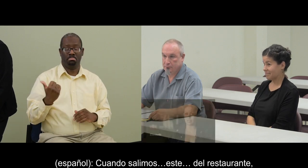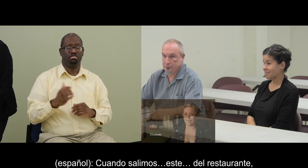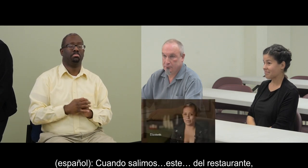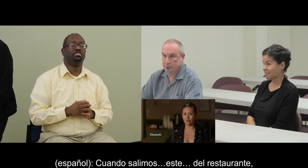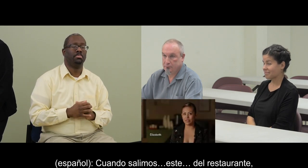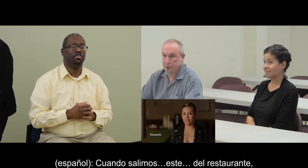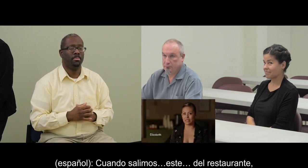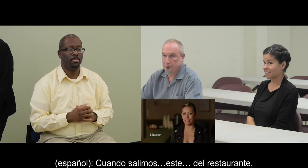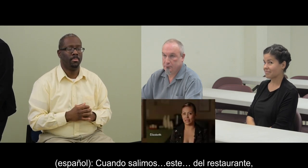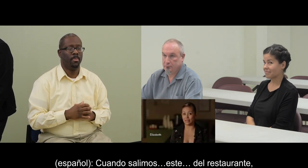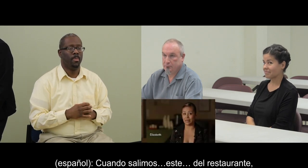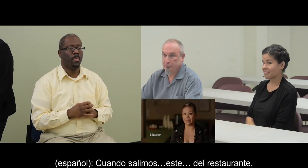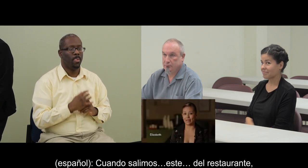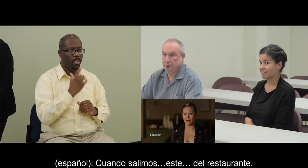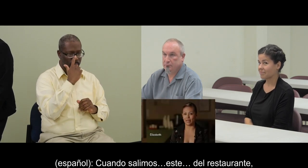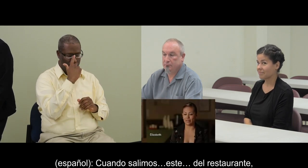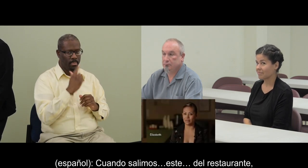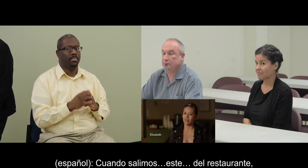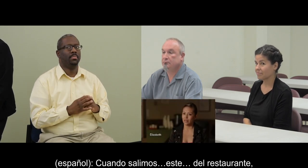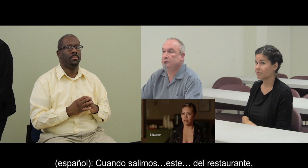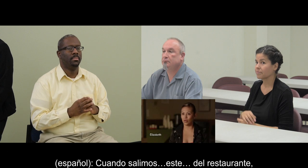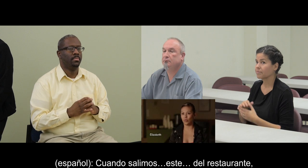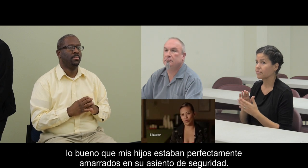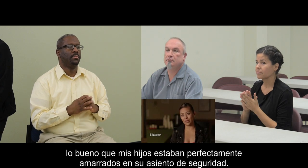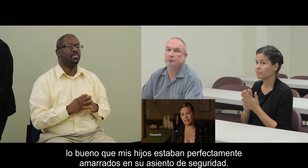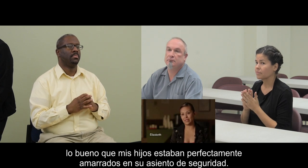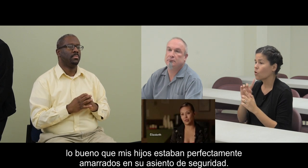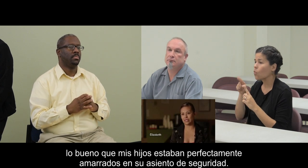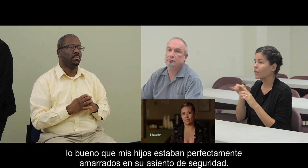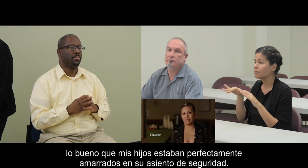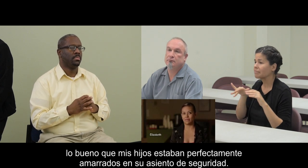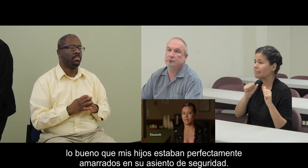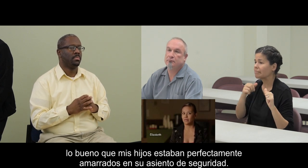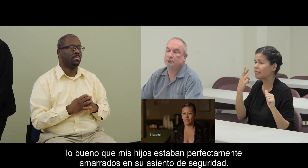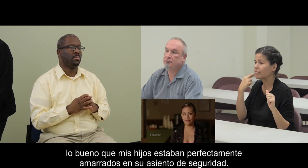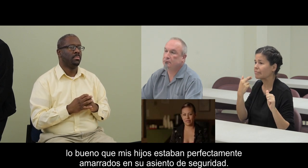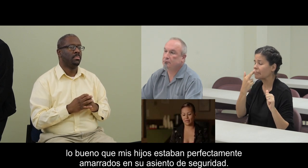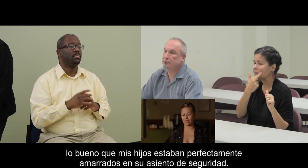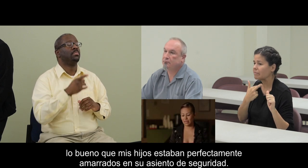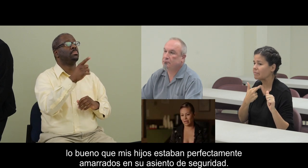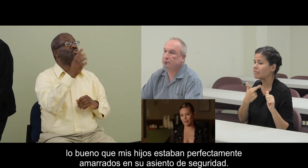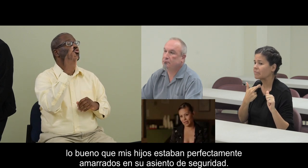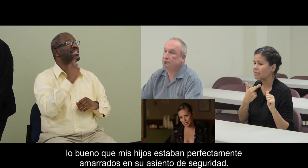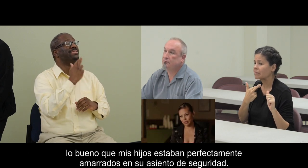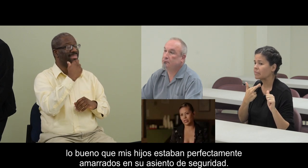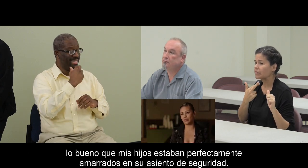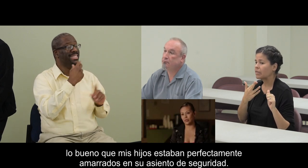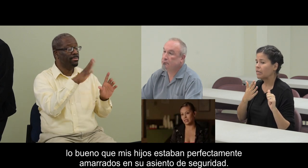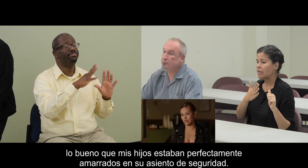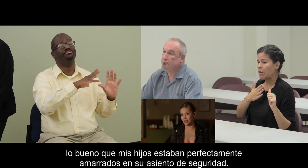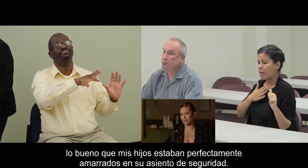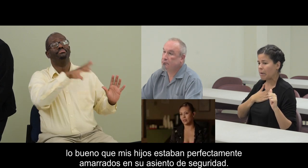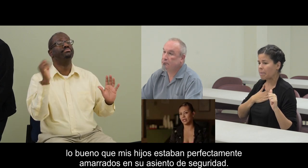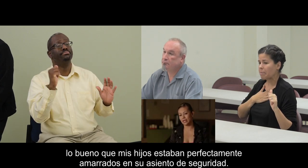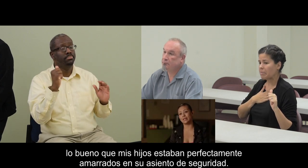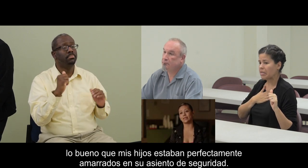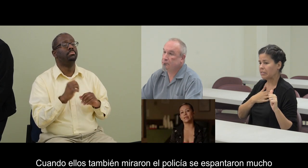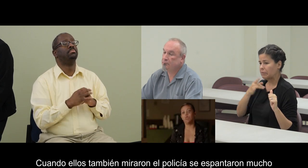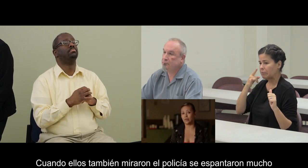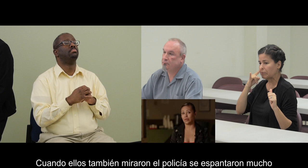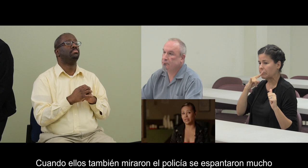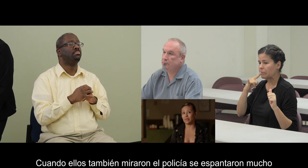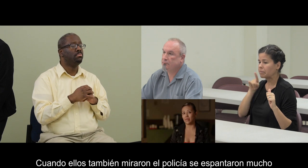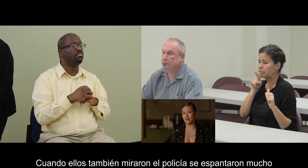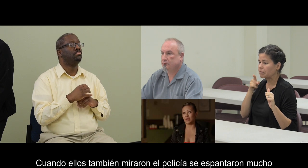Cuando salimos del restaurante, lo bueno que mis hijos estaban perfectamente amarrados en su asiento de seguridad.